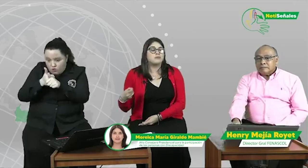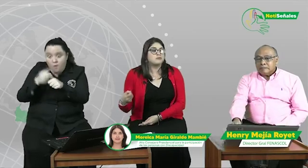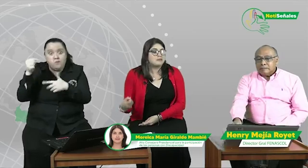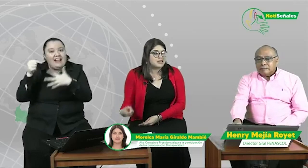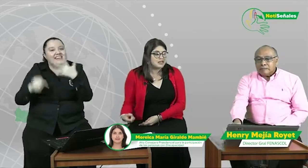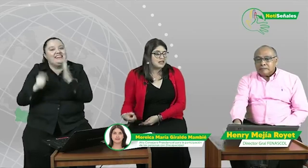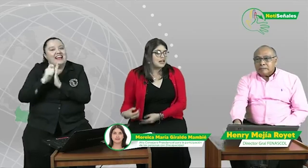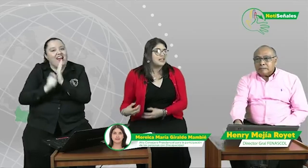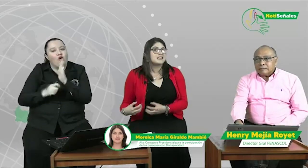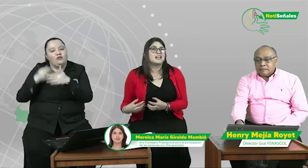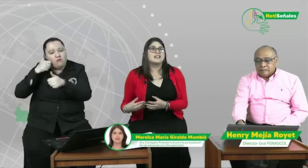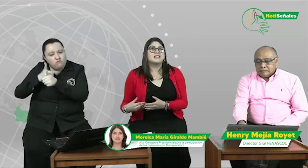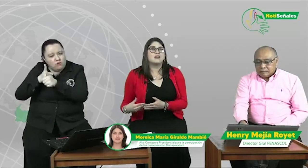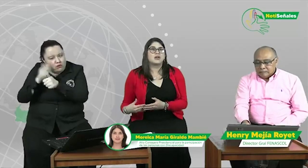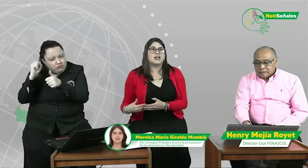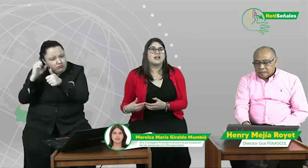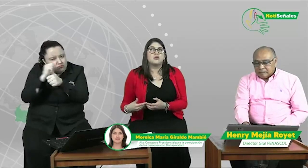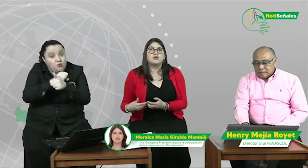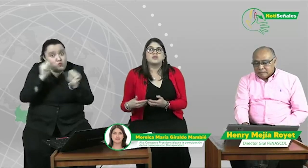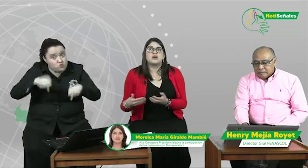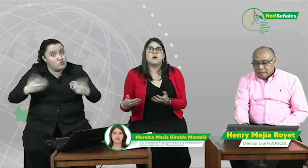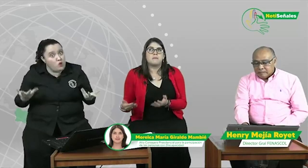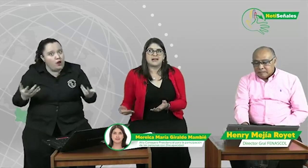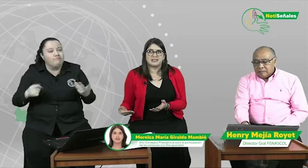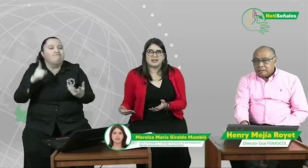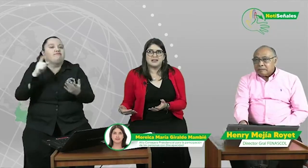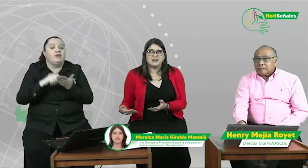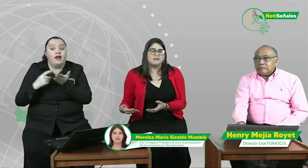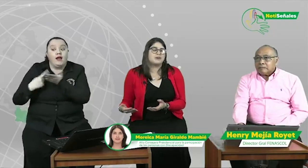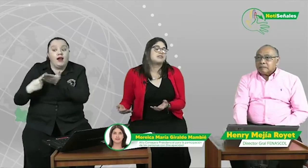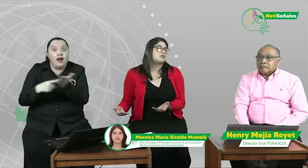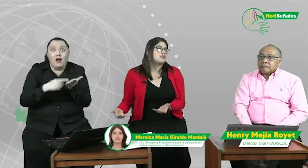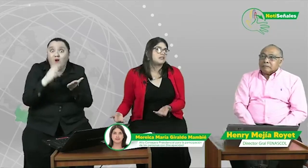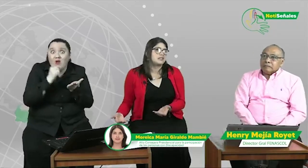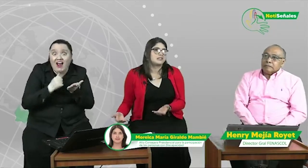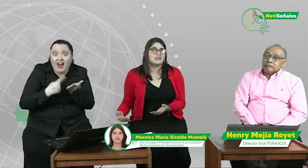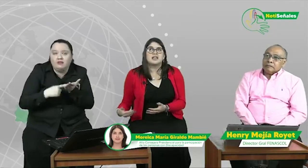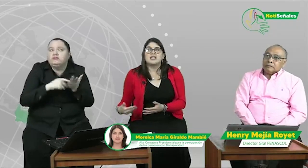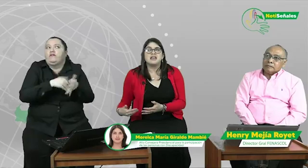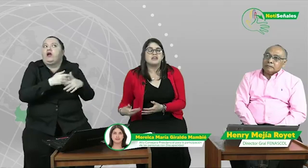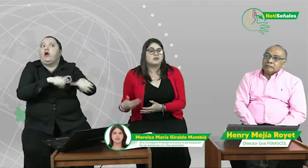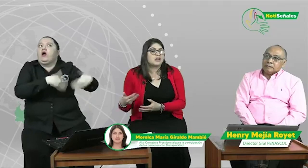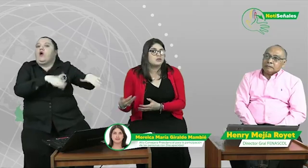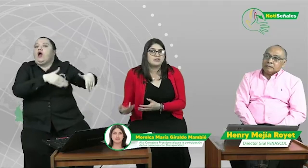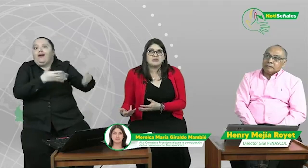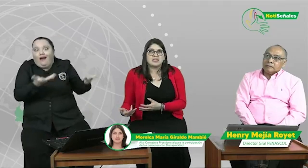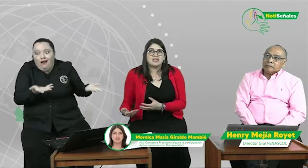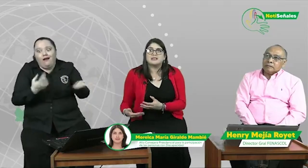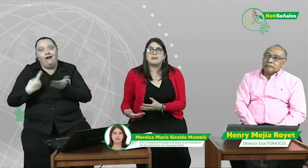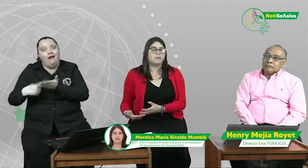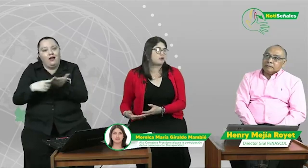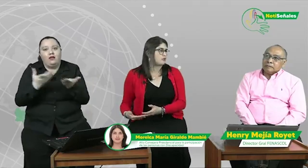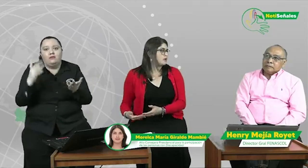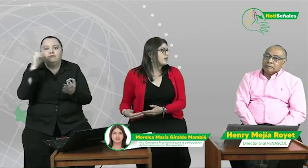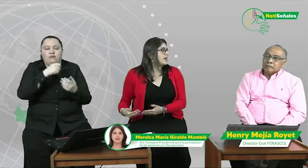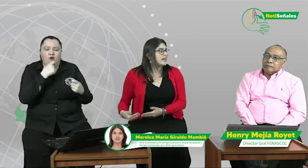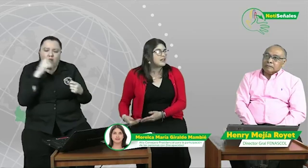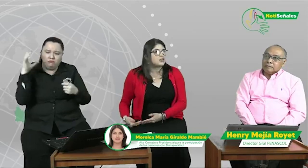medir, es que de lo que no se conversa, pues eso no existe y eso que no se mide tampoco, el hecho de que